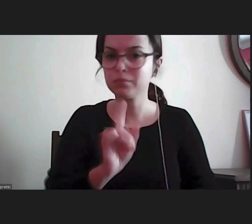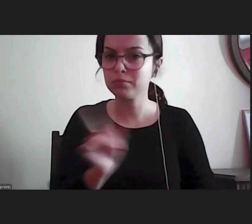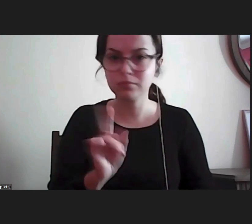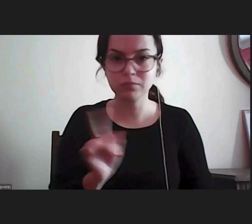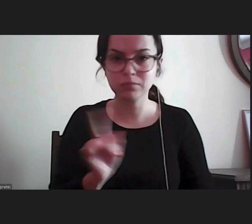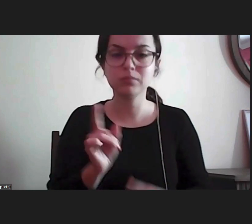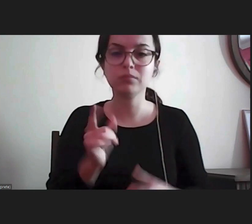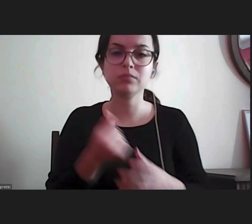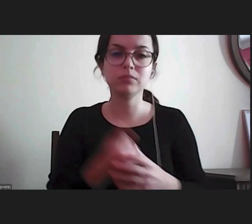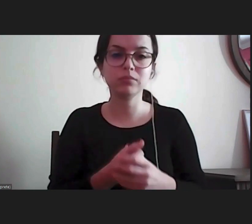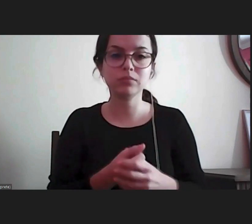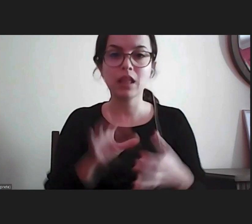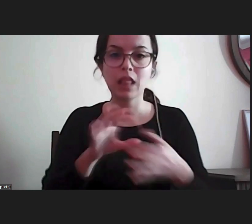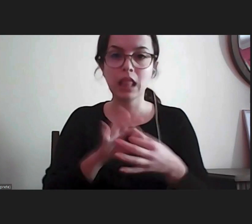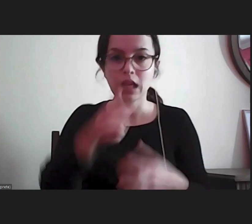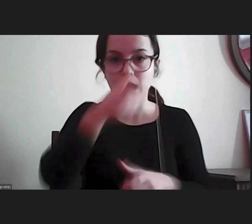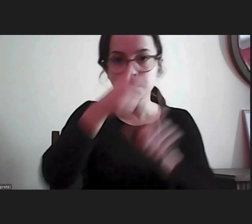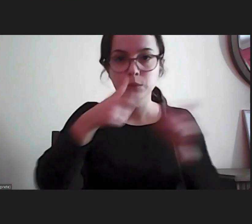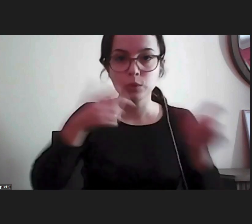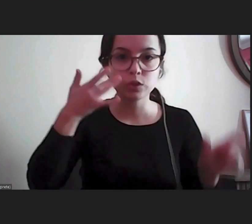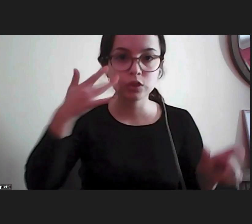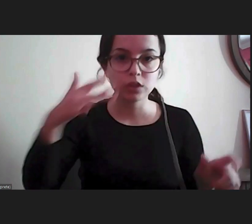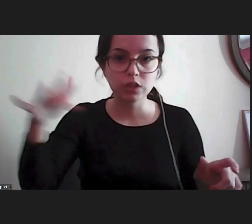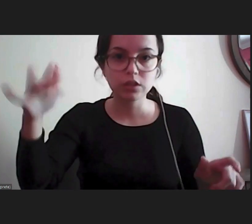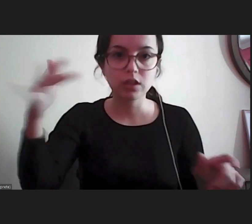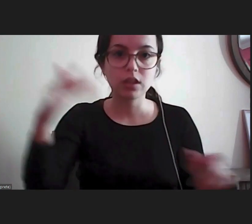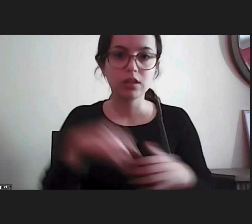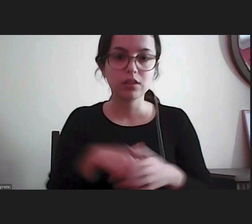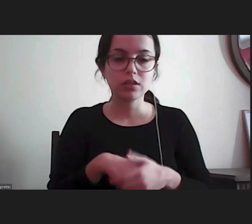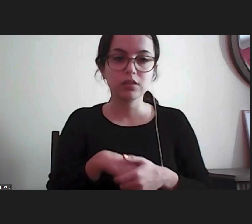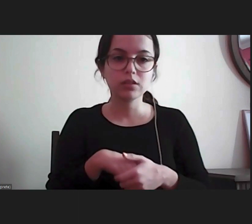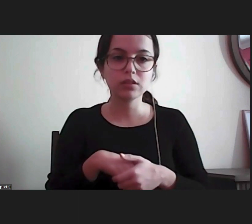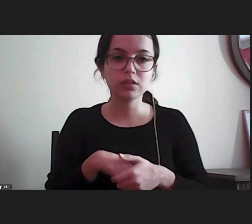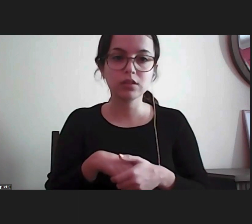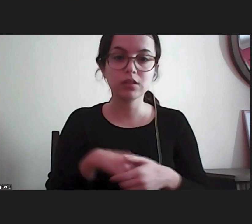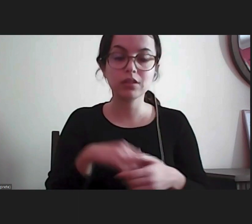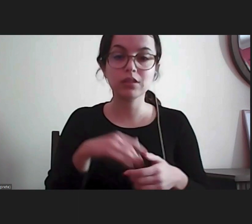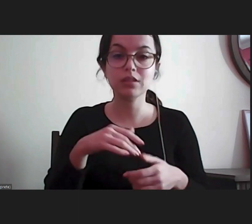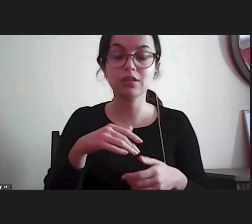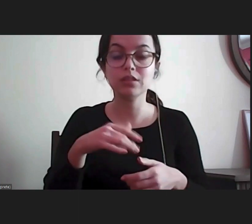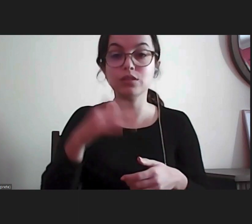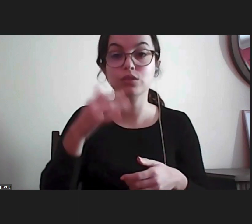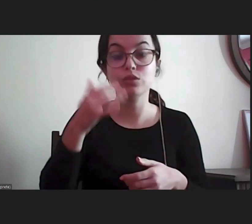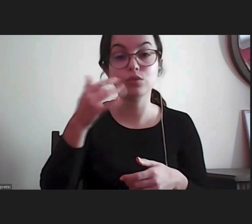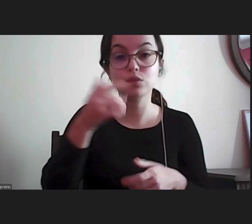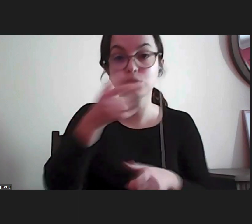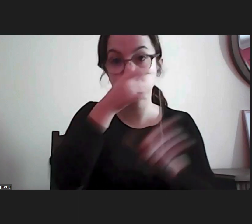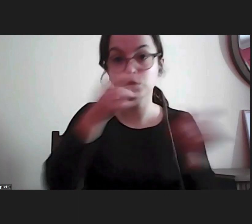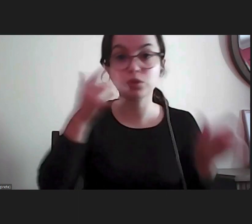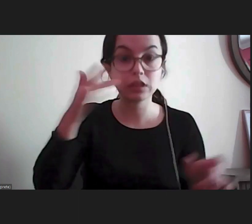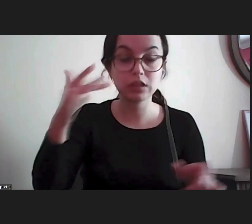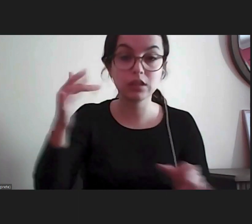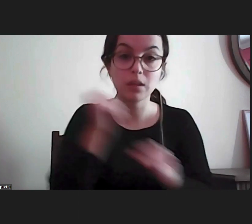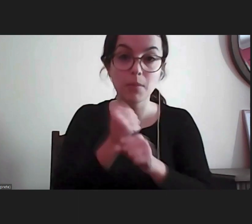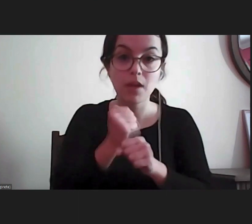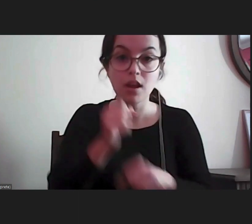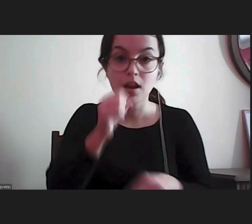quanto aos estrangeiros quanto a estrangeiros de trabalhar na agricultura por exemplo